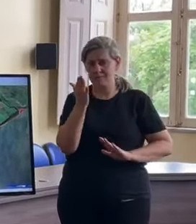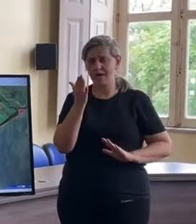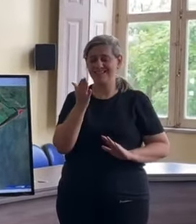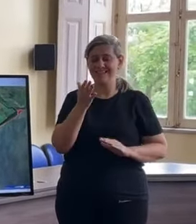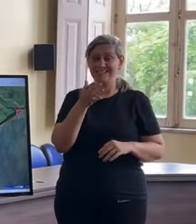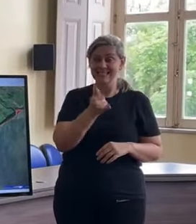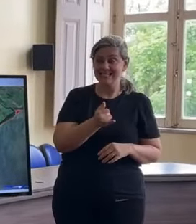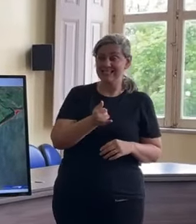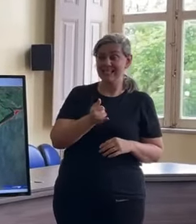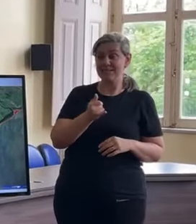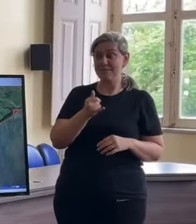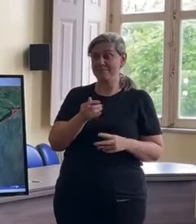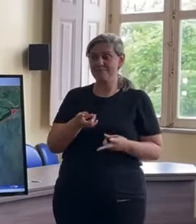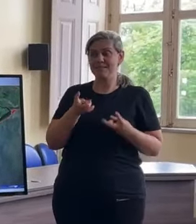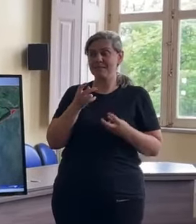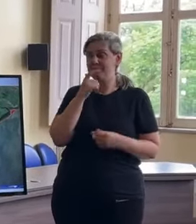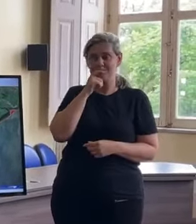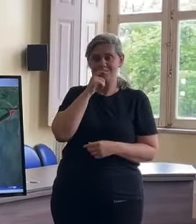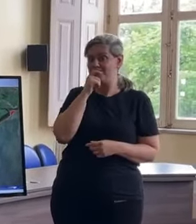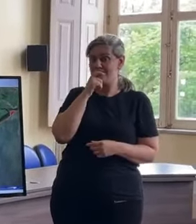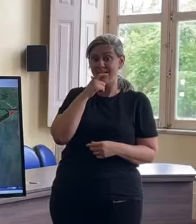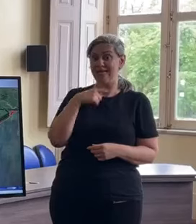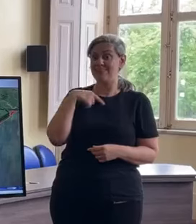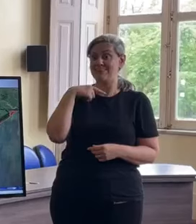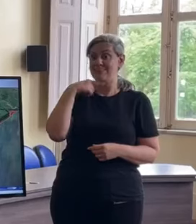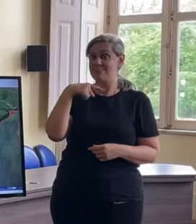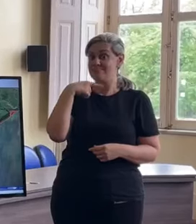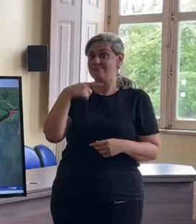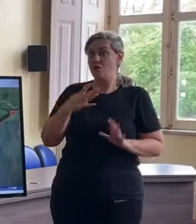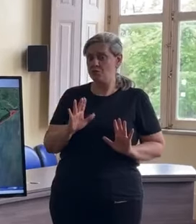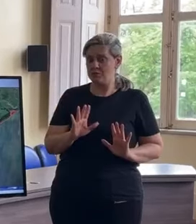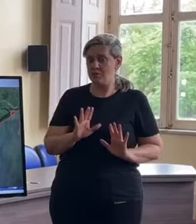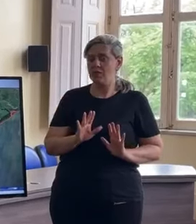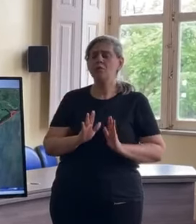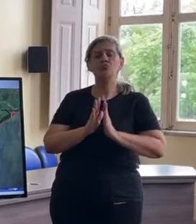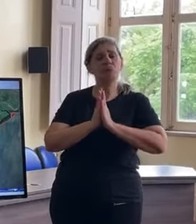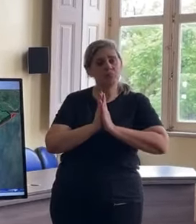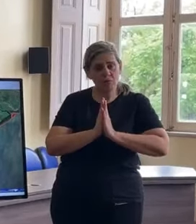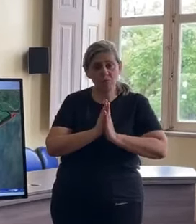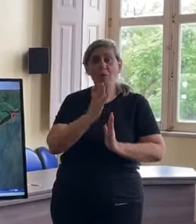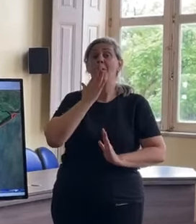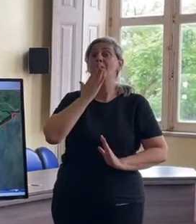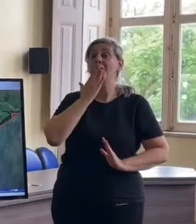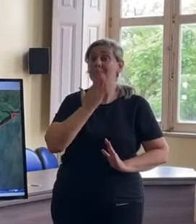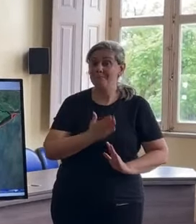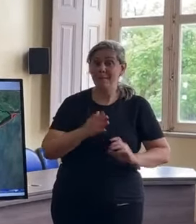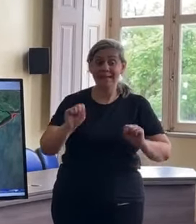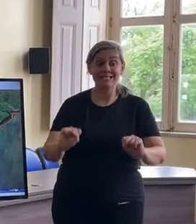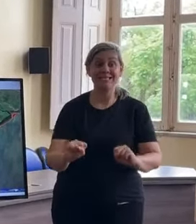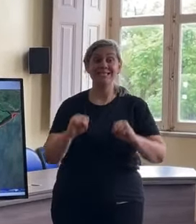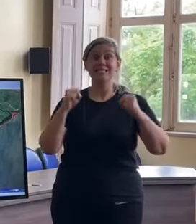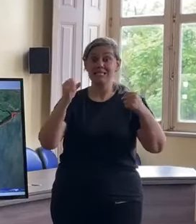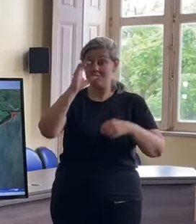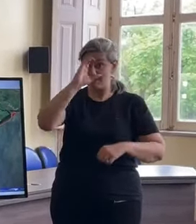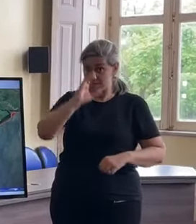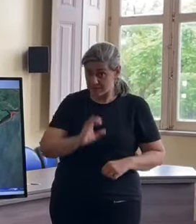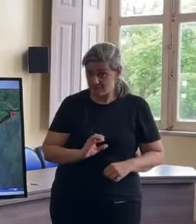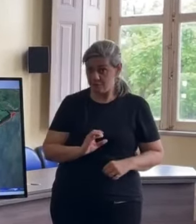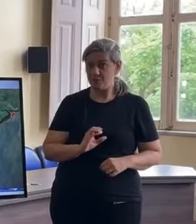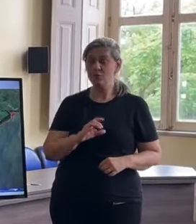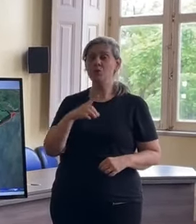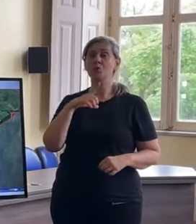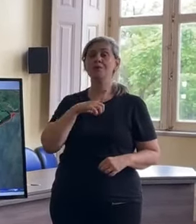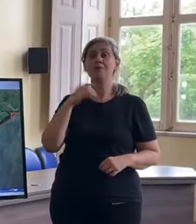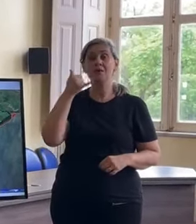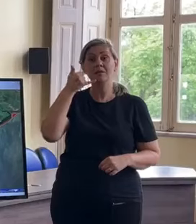têm como sair de casa, que não têm como se deslocar, que, por favor, solicitem ajuda da Defesa Civil pelos telefones,